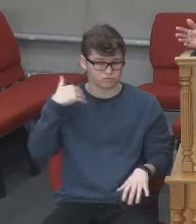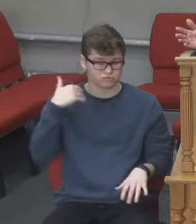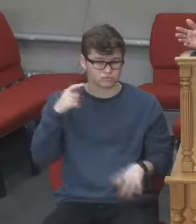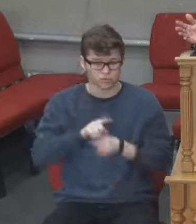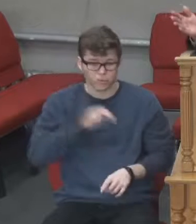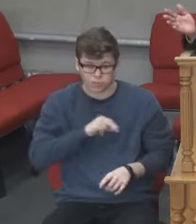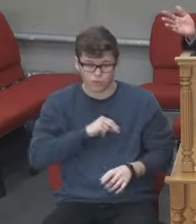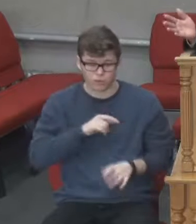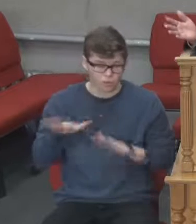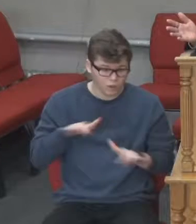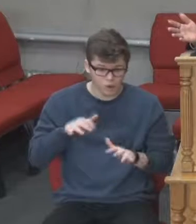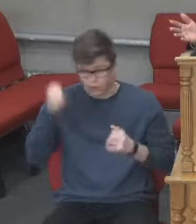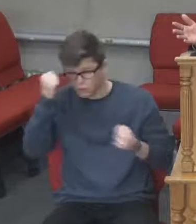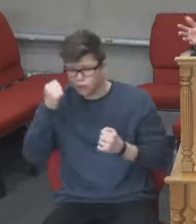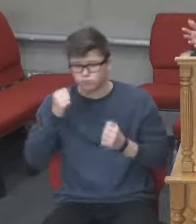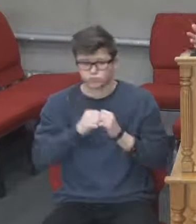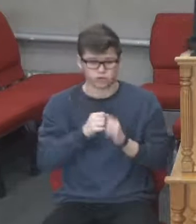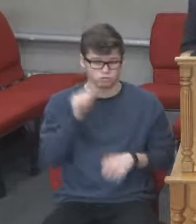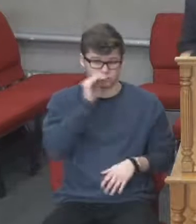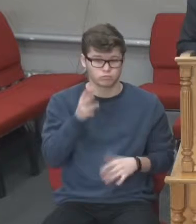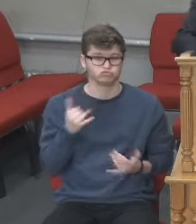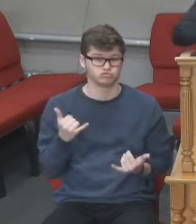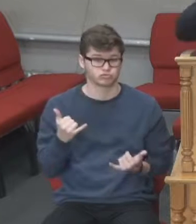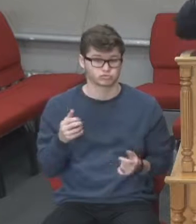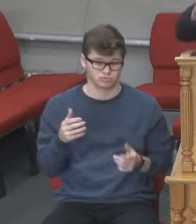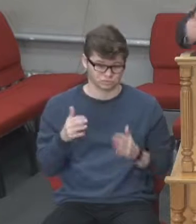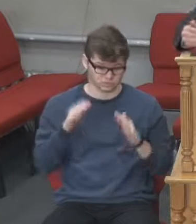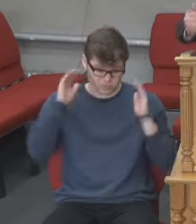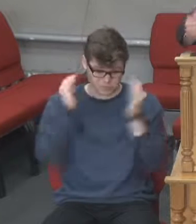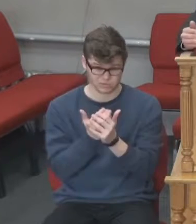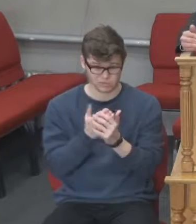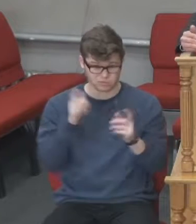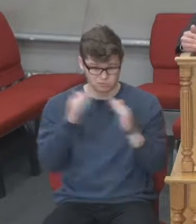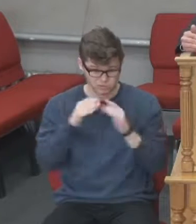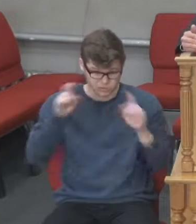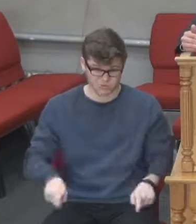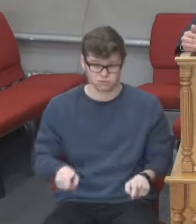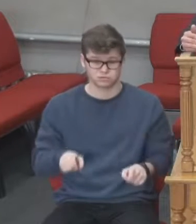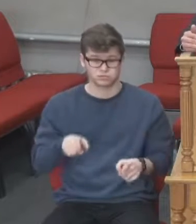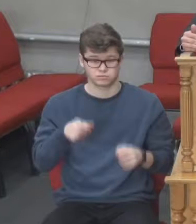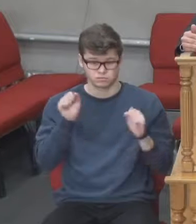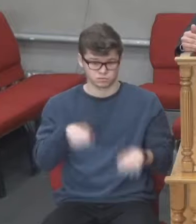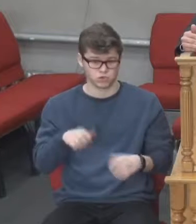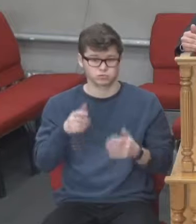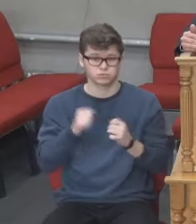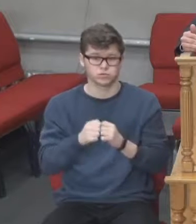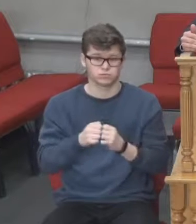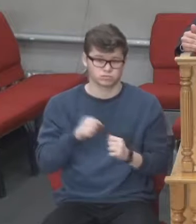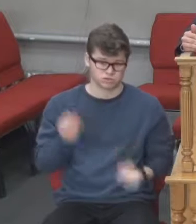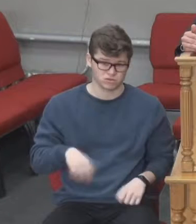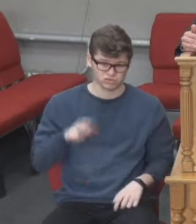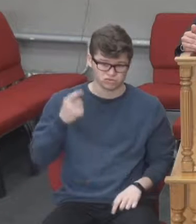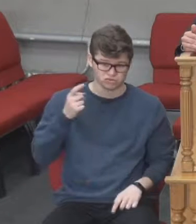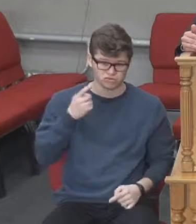Богу, який благословений час настав. Ми можемо півгодини вільно виділити. Я думаю, зараз майже